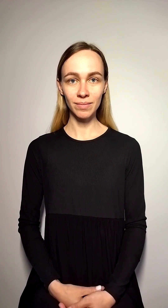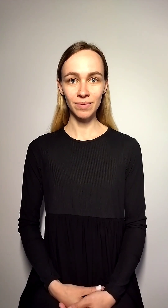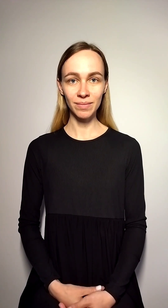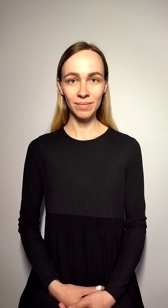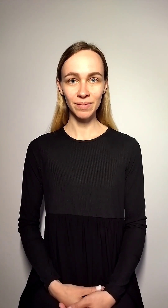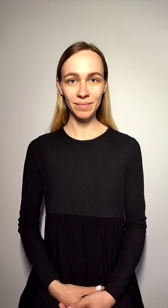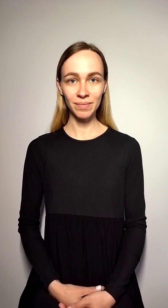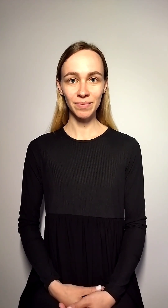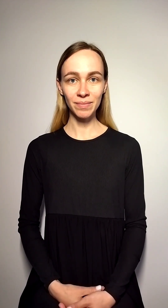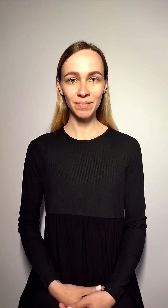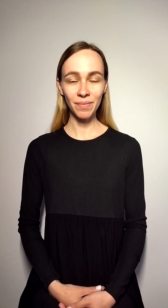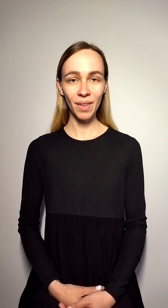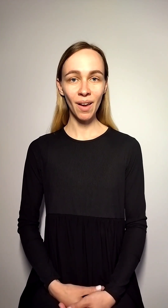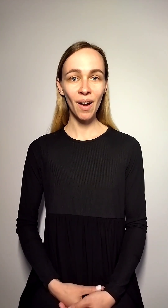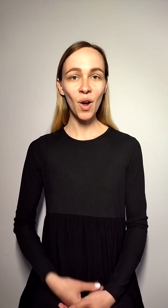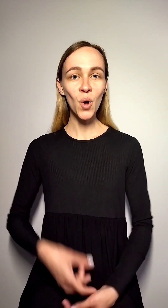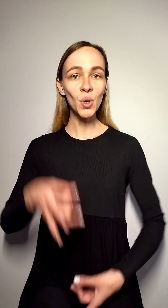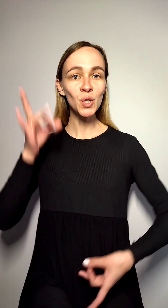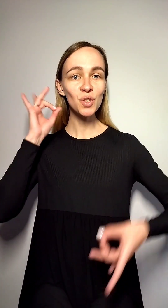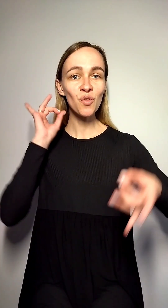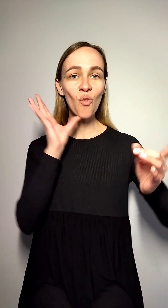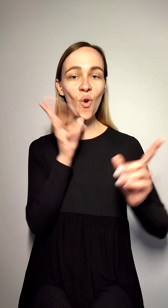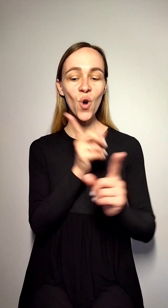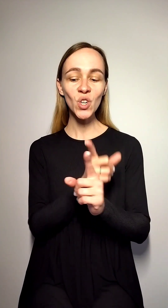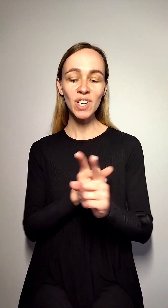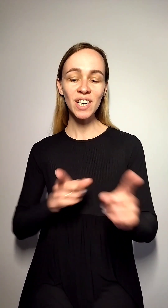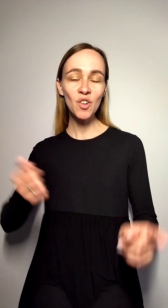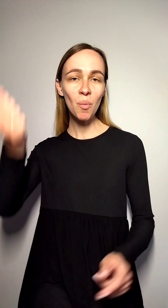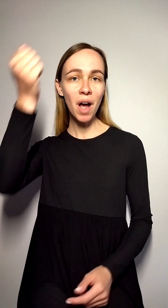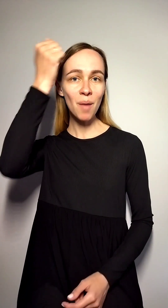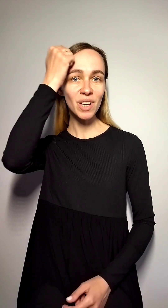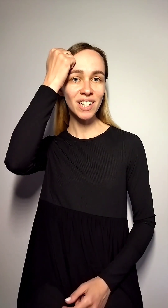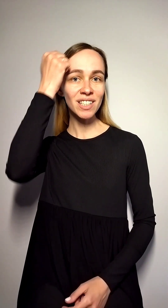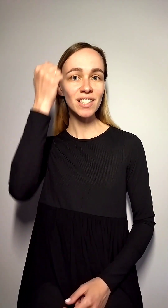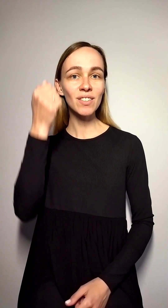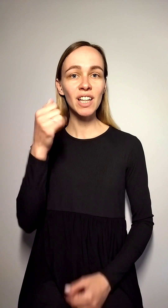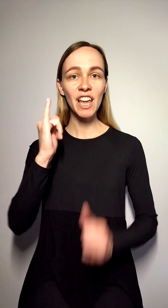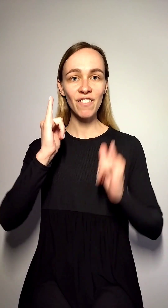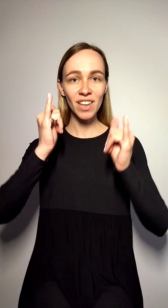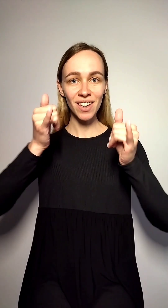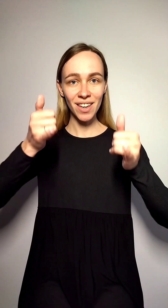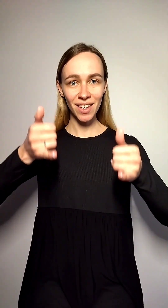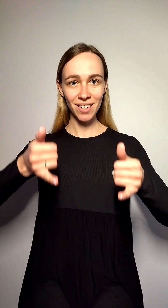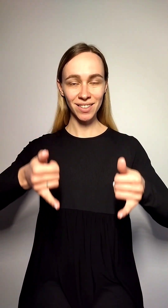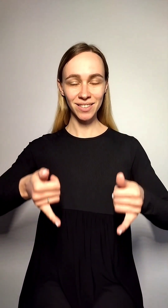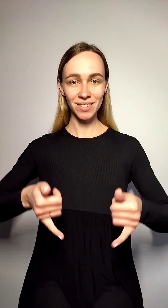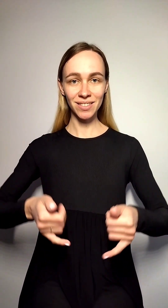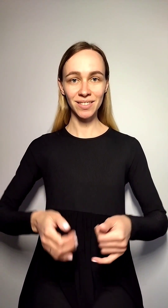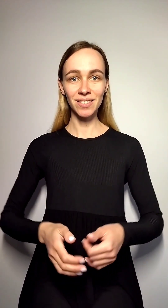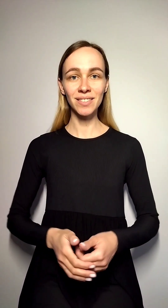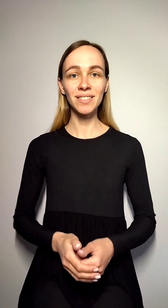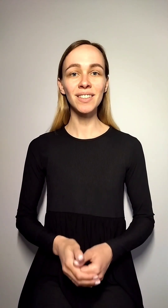У дзвоні літу пам'яті узливі І